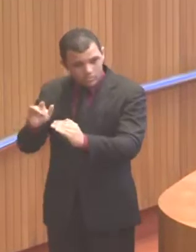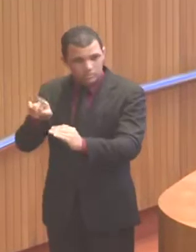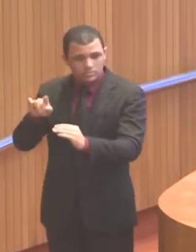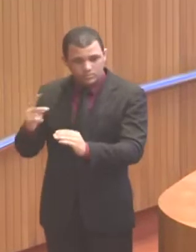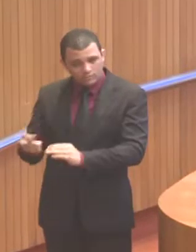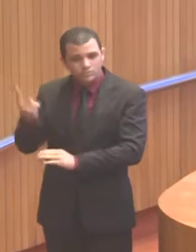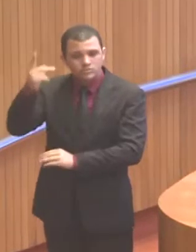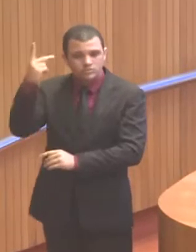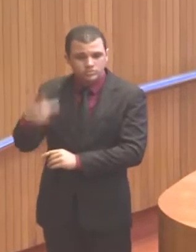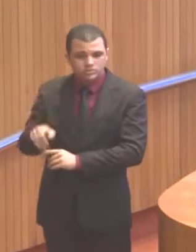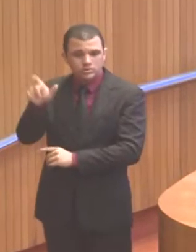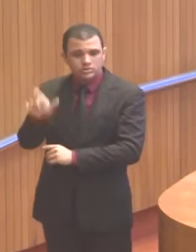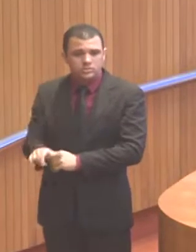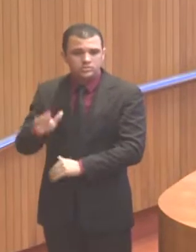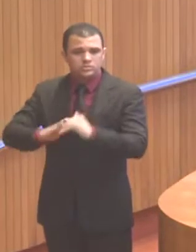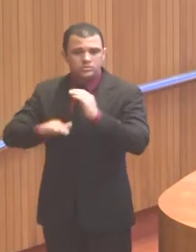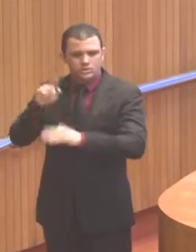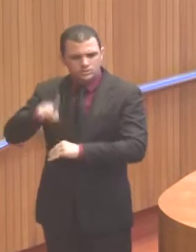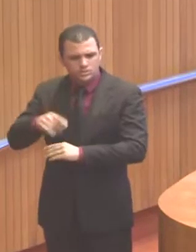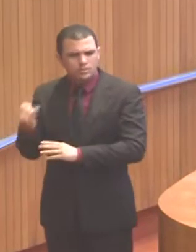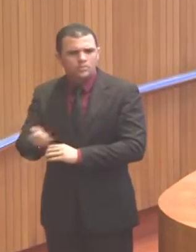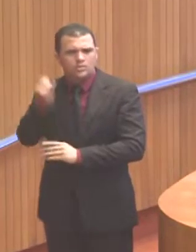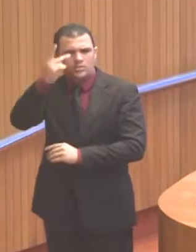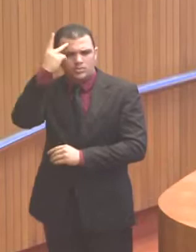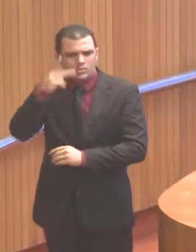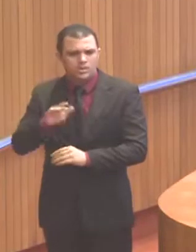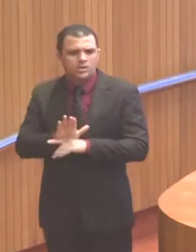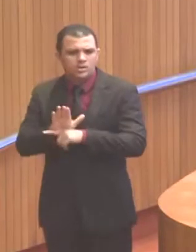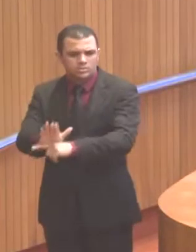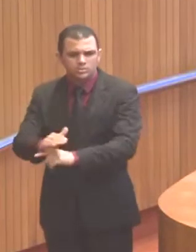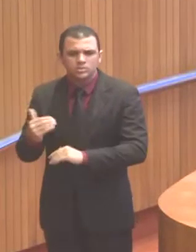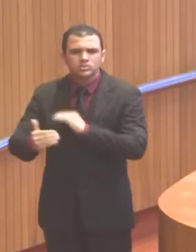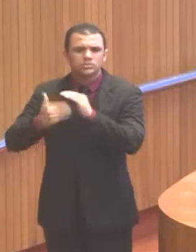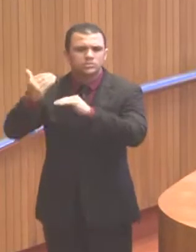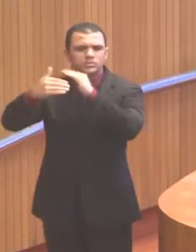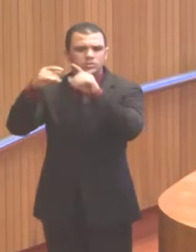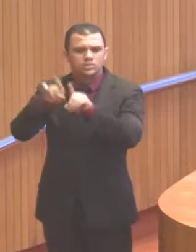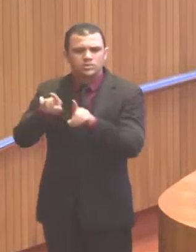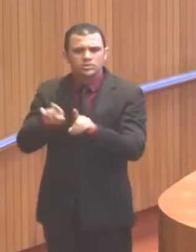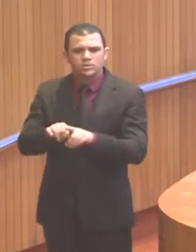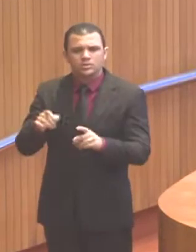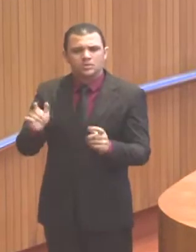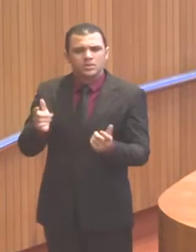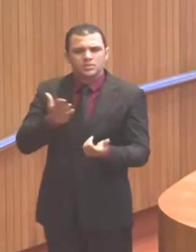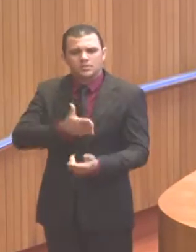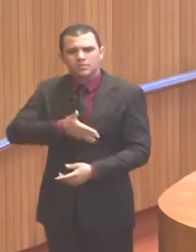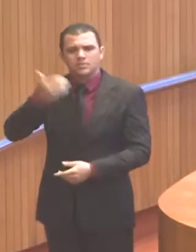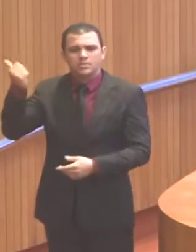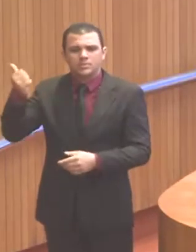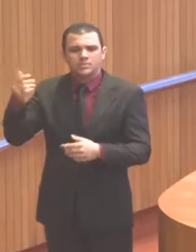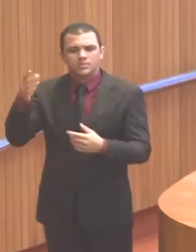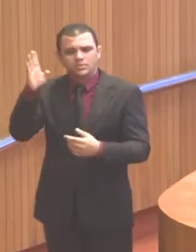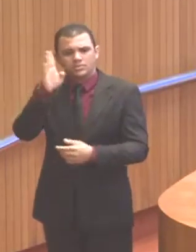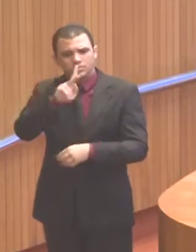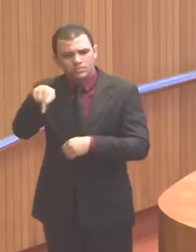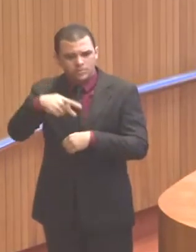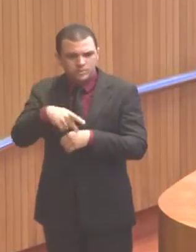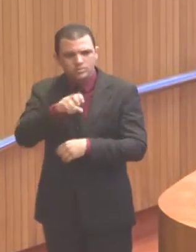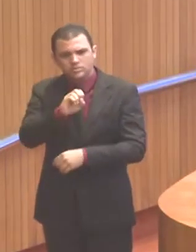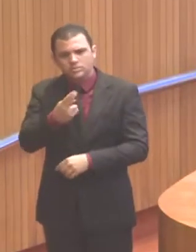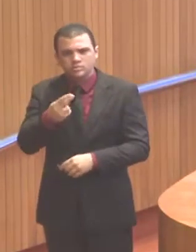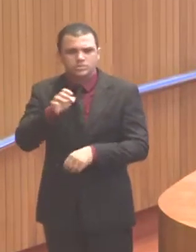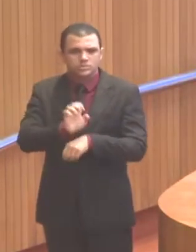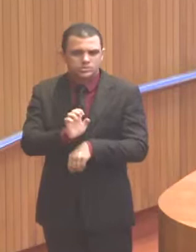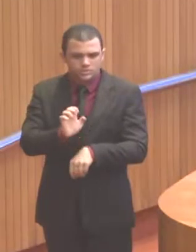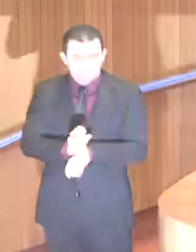profissional que é tão fundamental para o desenvolvimento e para o sucesso de uma nação, de um Estado. Todo o